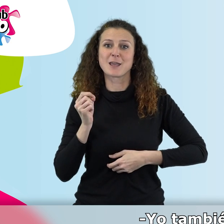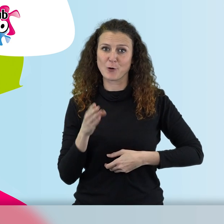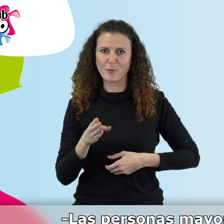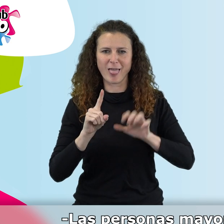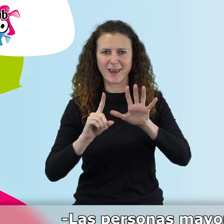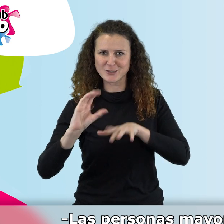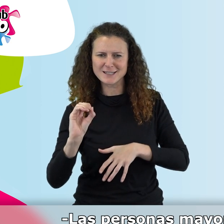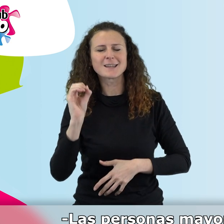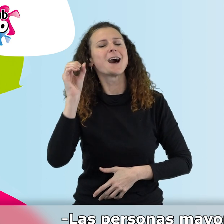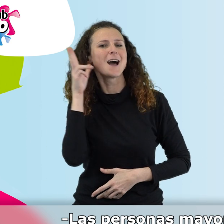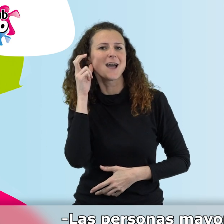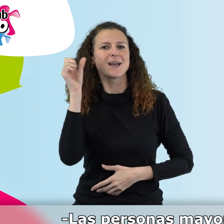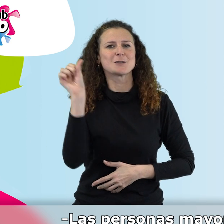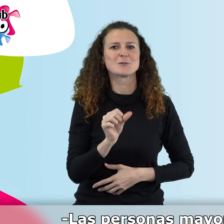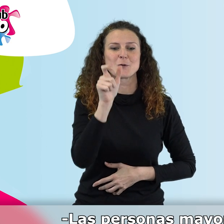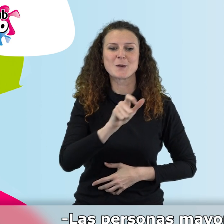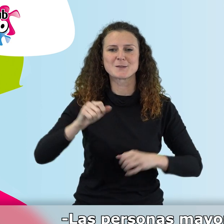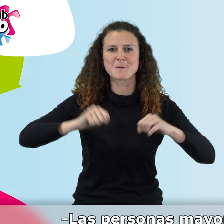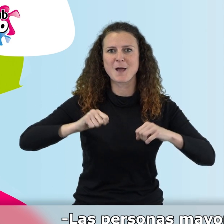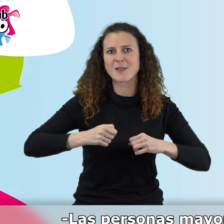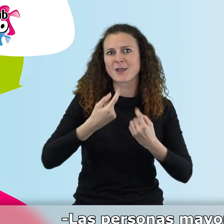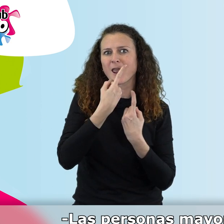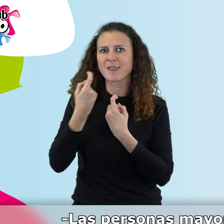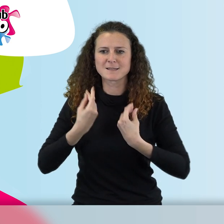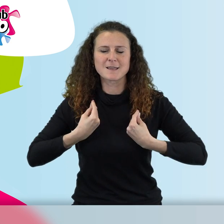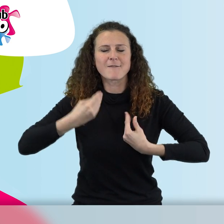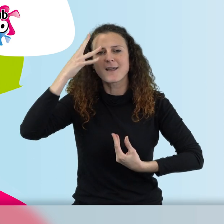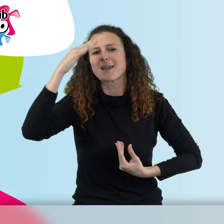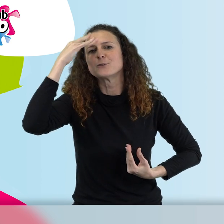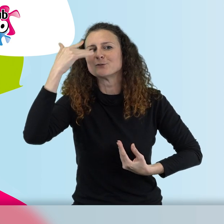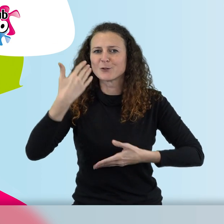60. Las personas mayores necesitan seguir teniendo ilusión de vivir.